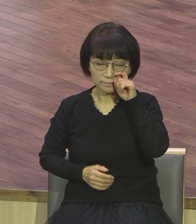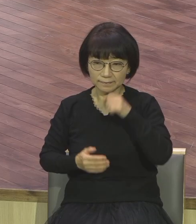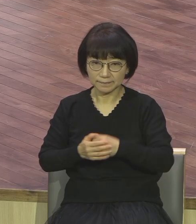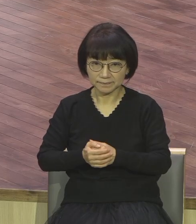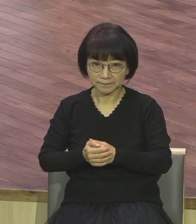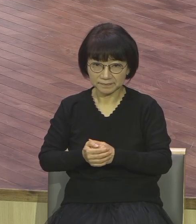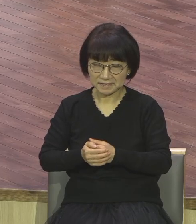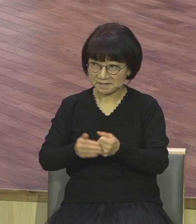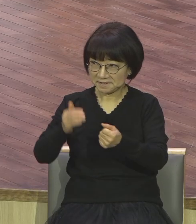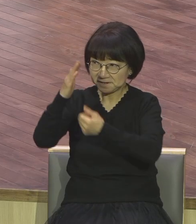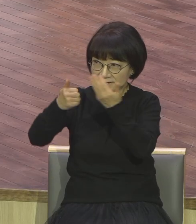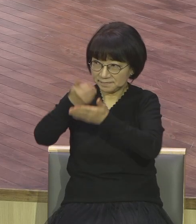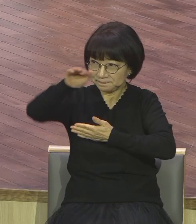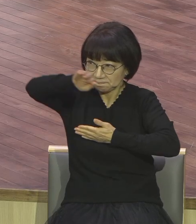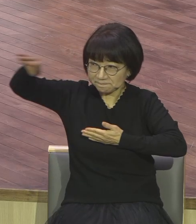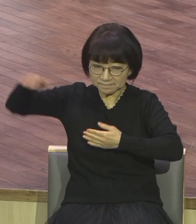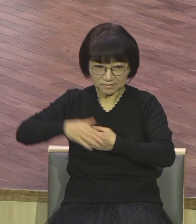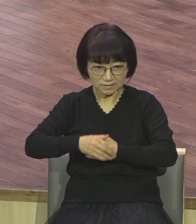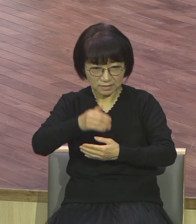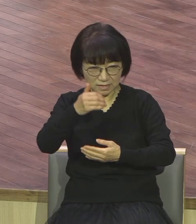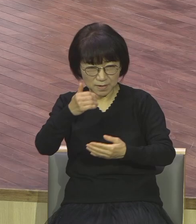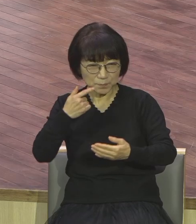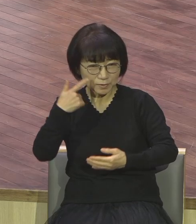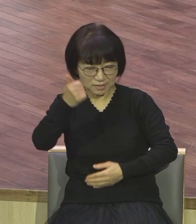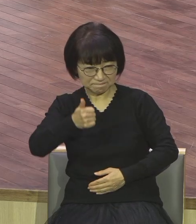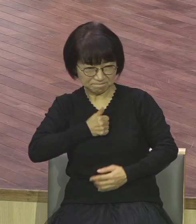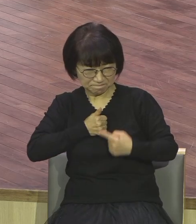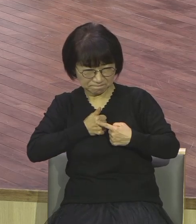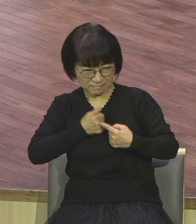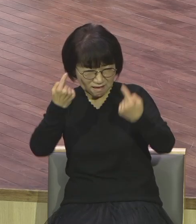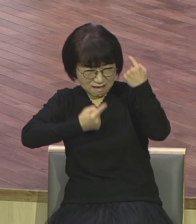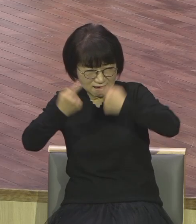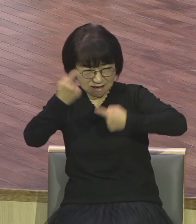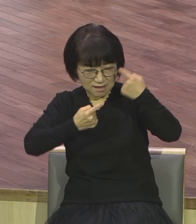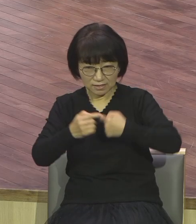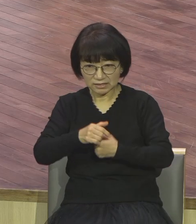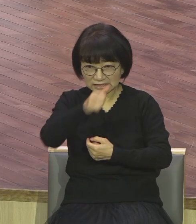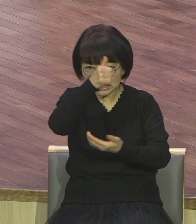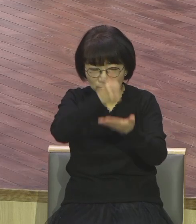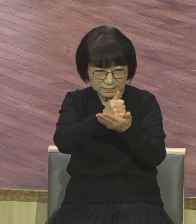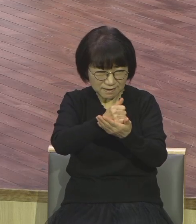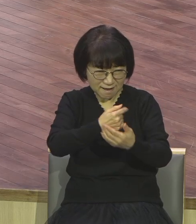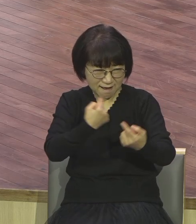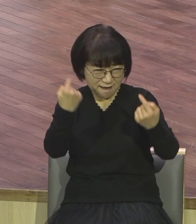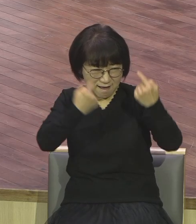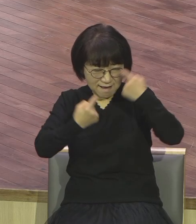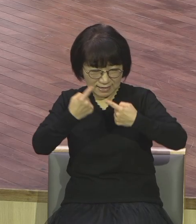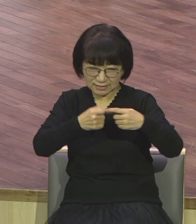거짓하지 장로 똥까지 다 믿어 다 자식들까지 주의라 주의라 거짓한다니까요 배운 게 그거밖에 없는데요